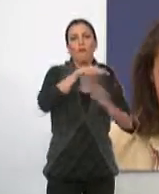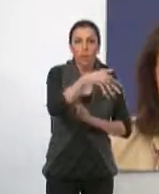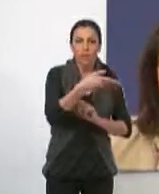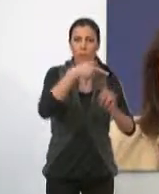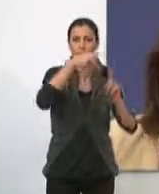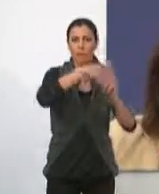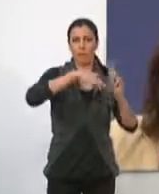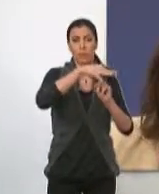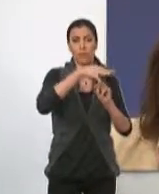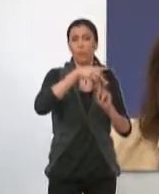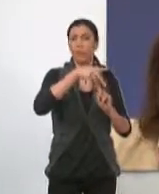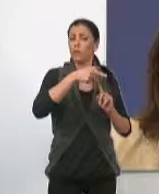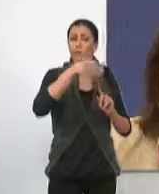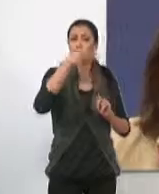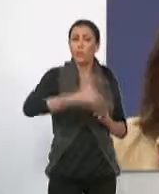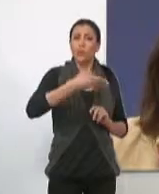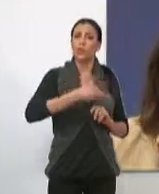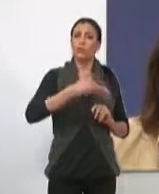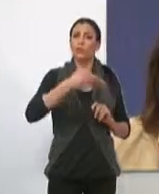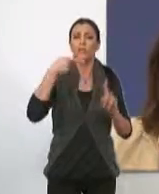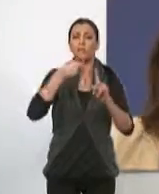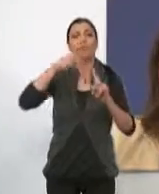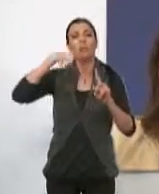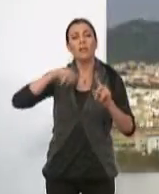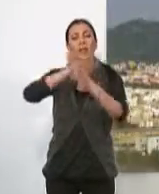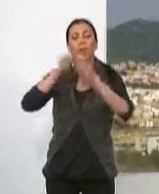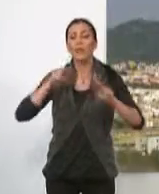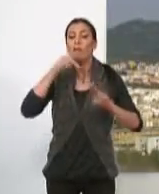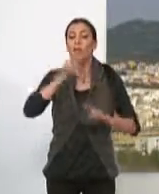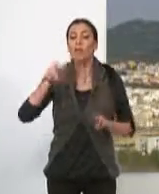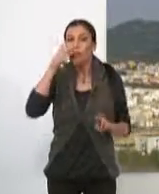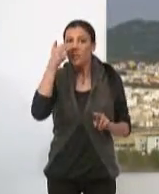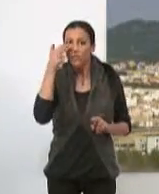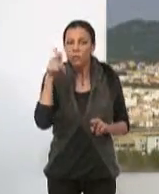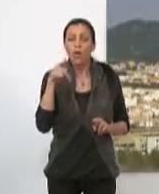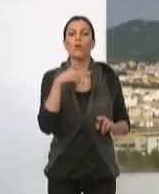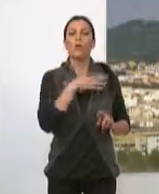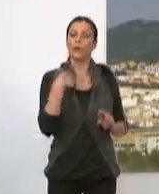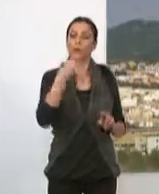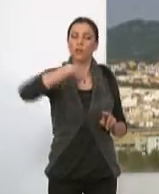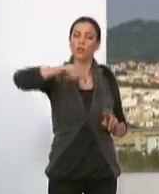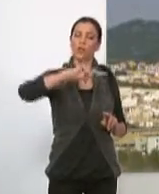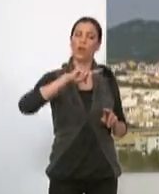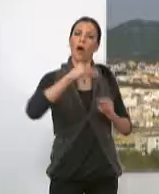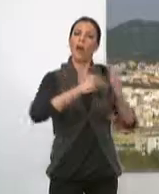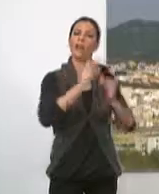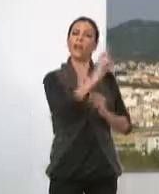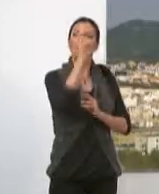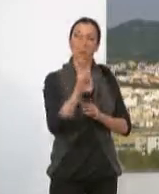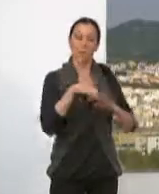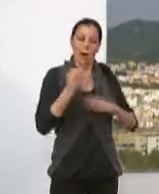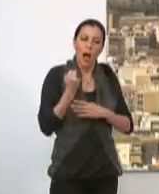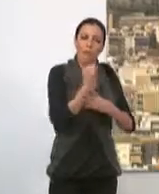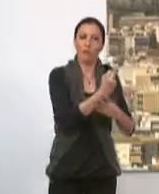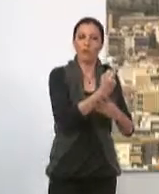el medioambiente, que sirve como plataforma internacional para que los interesados puedan llevar a cabo conjuntamente